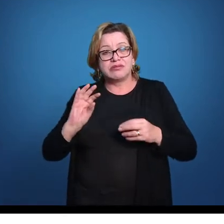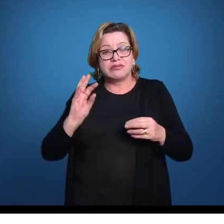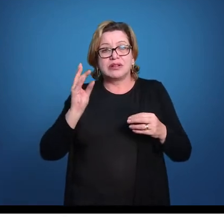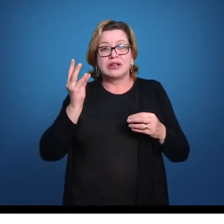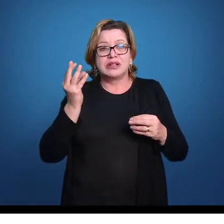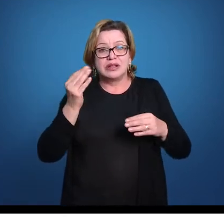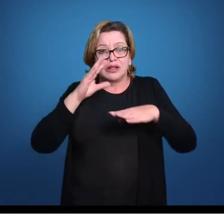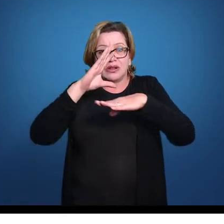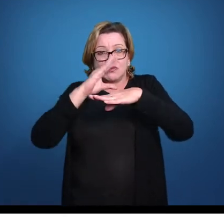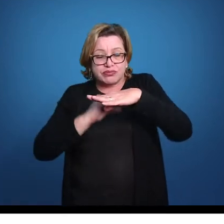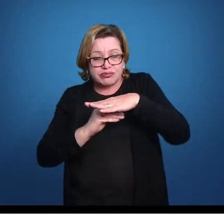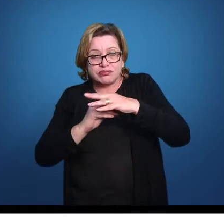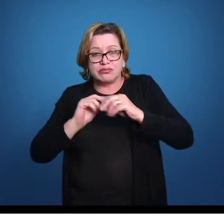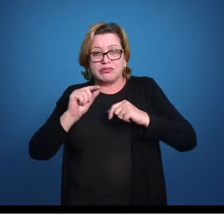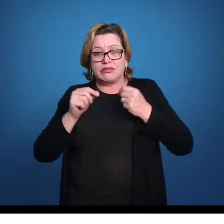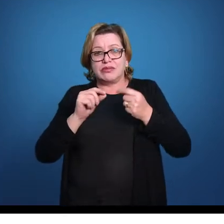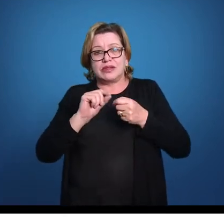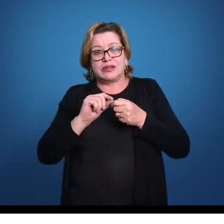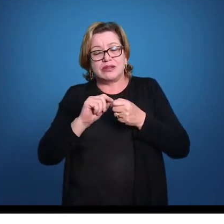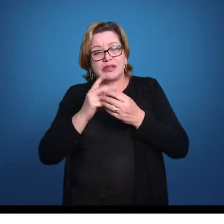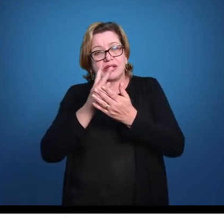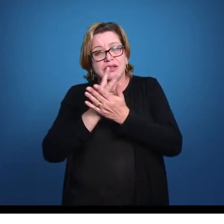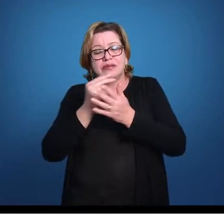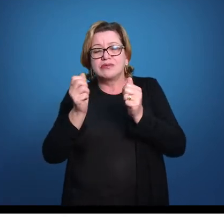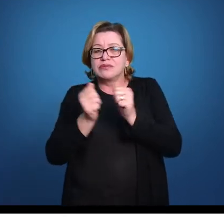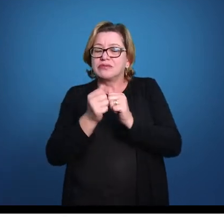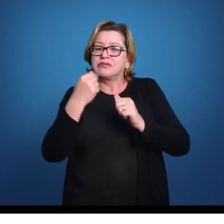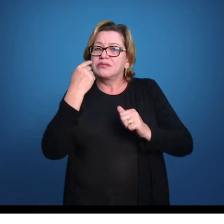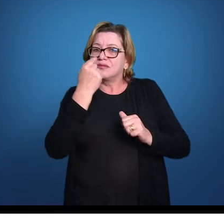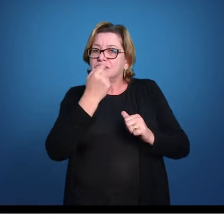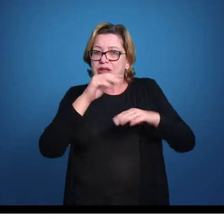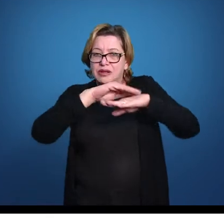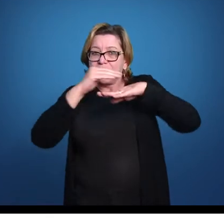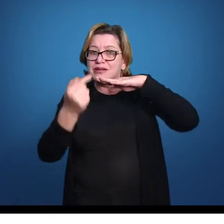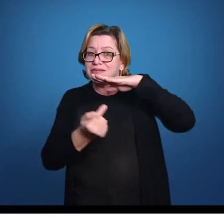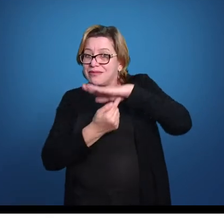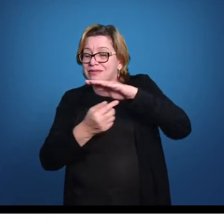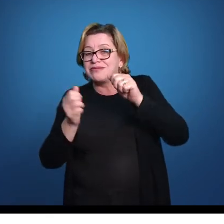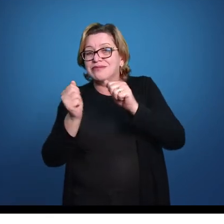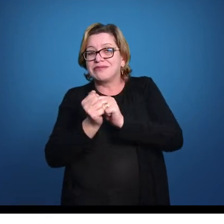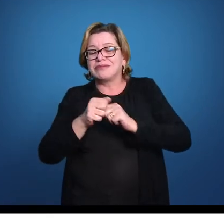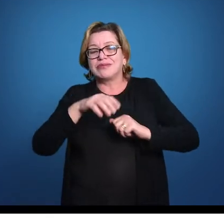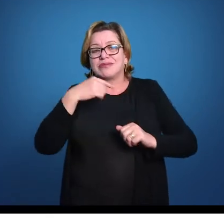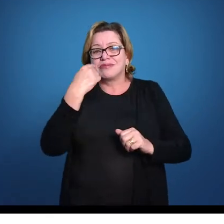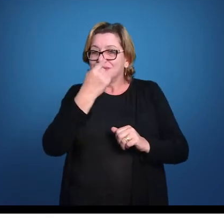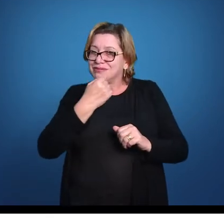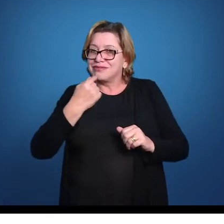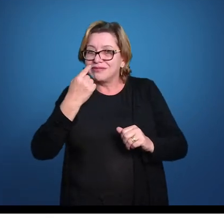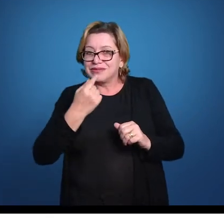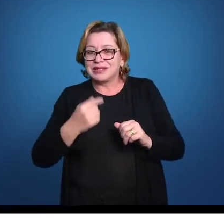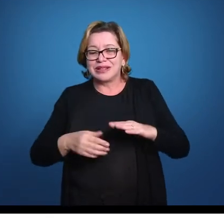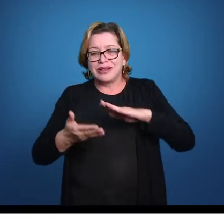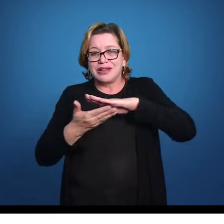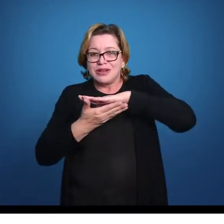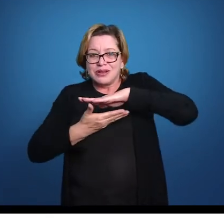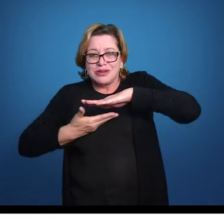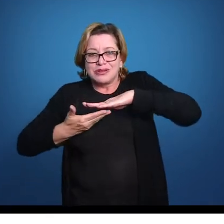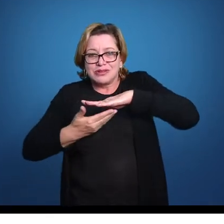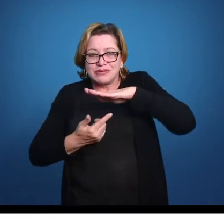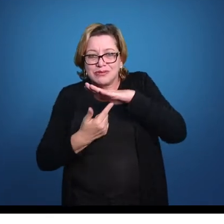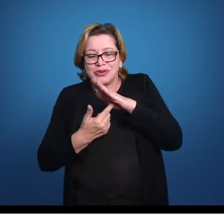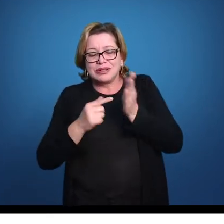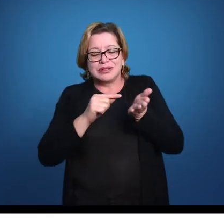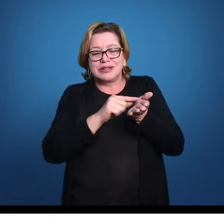outras fendas ficaram para baixo, né? Junto com a boca aqui, né? Então aqui a região ventral do bicho, a boca, as fendas